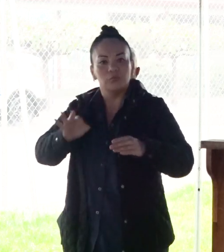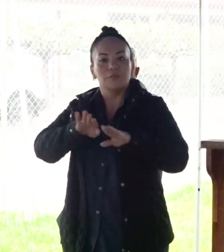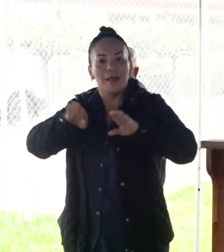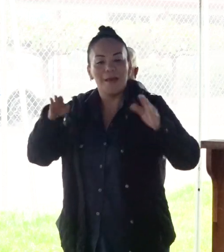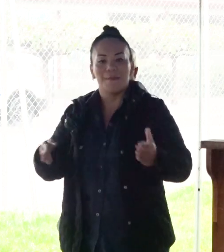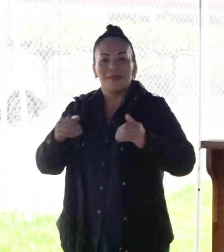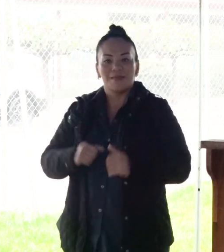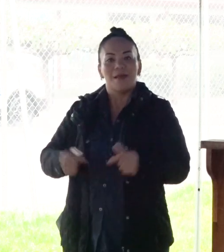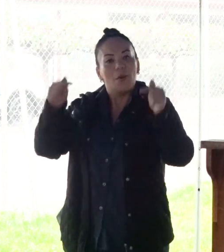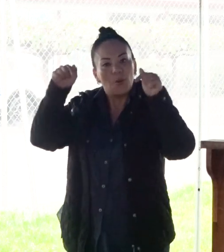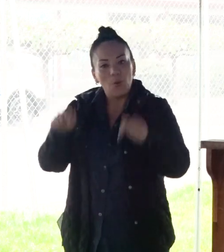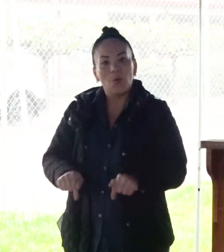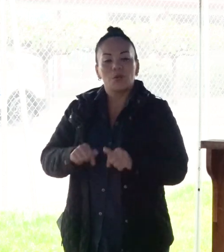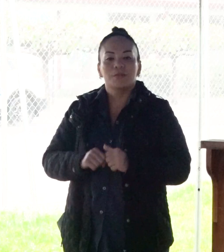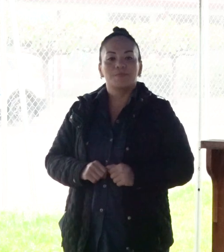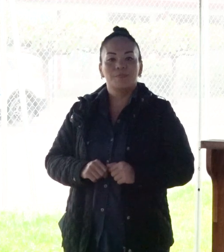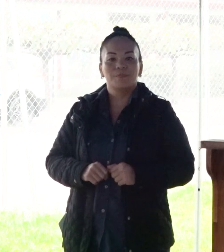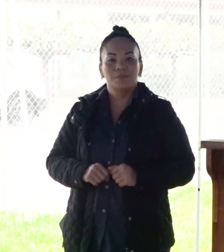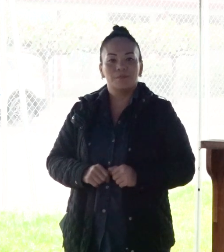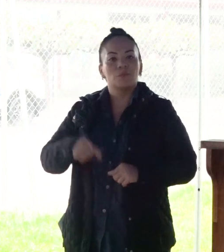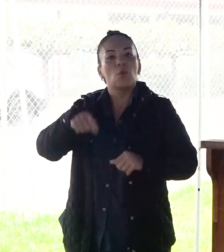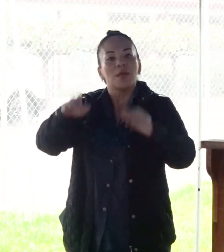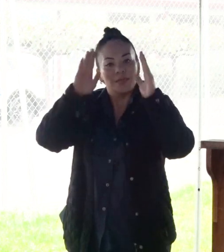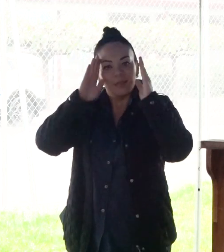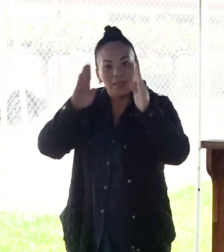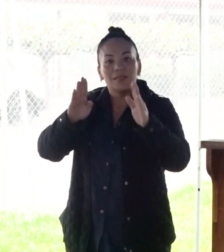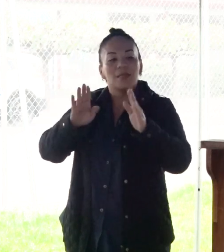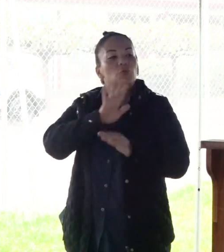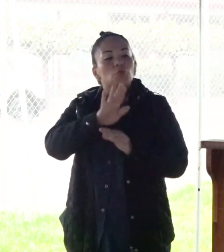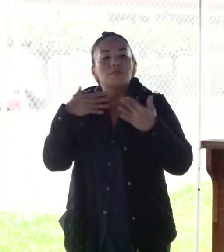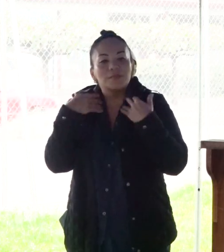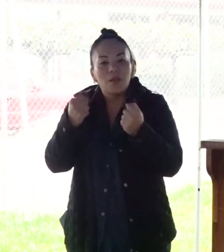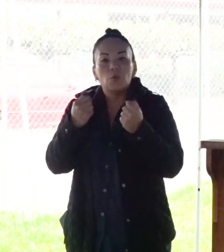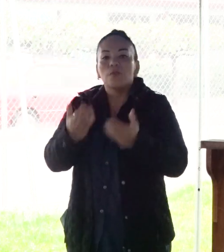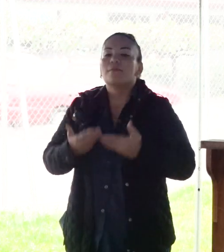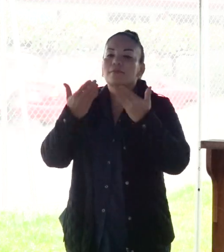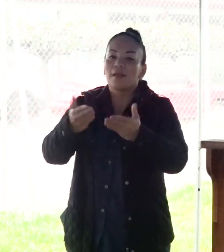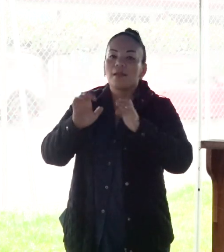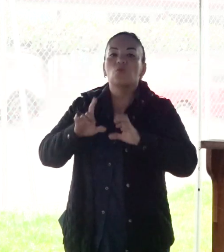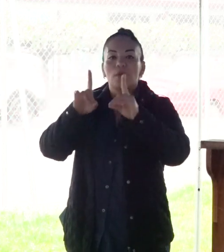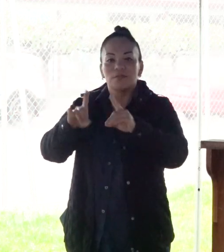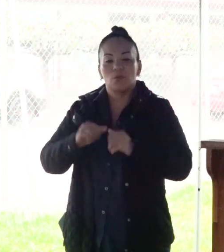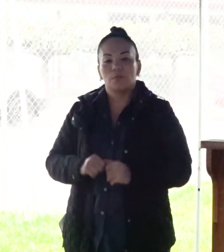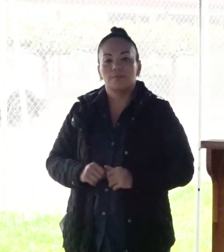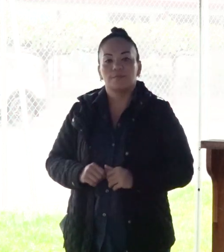Es hoy que hay que atenderles su salud y darles la educación.